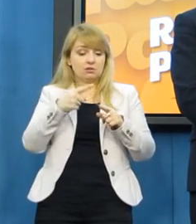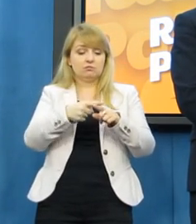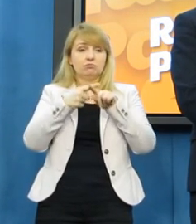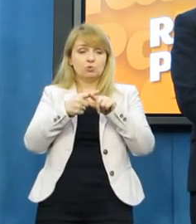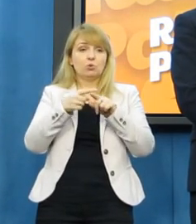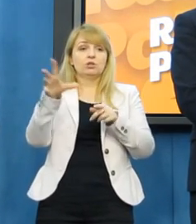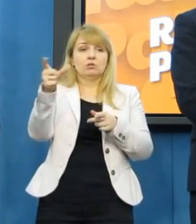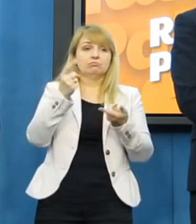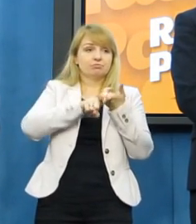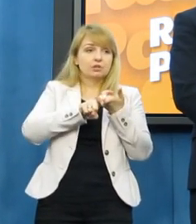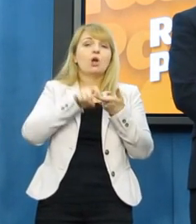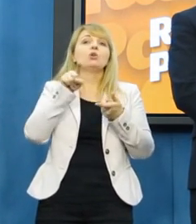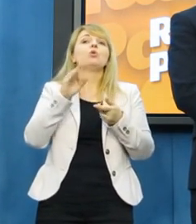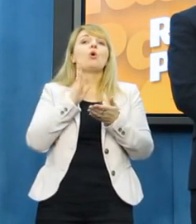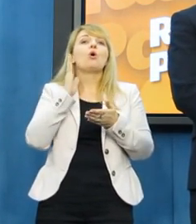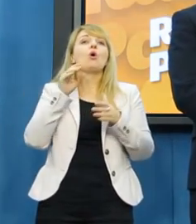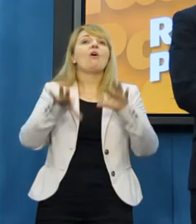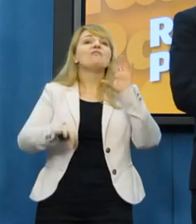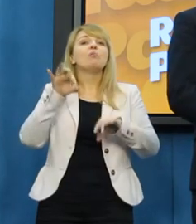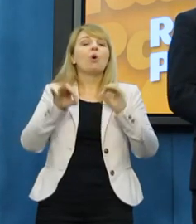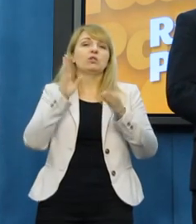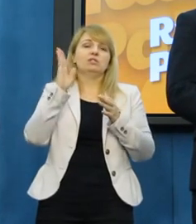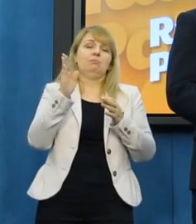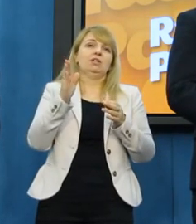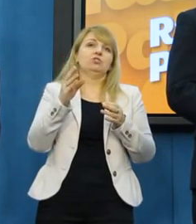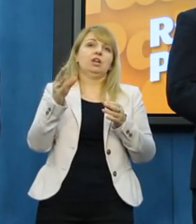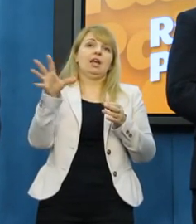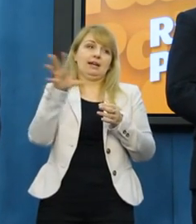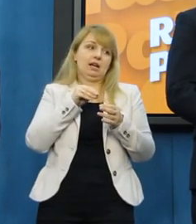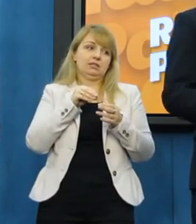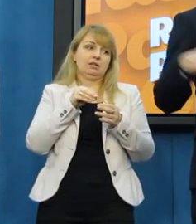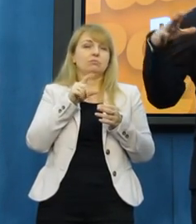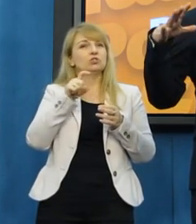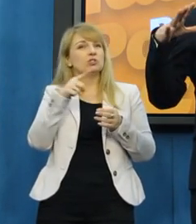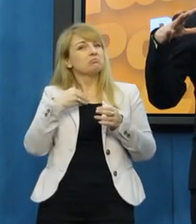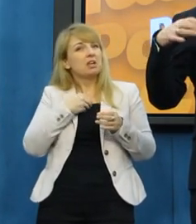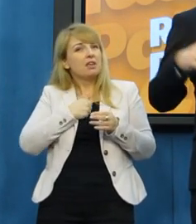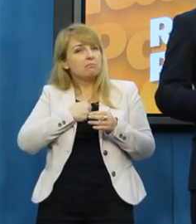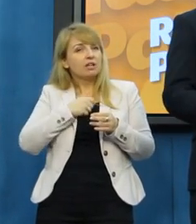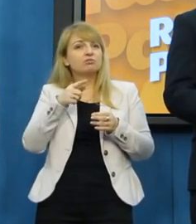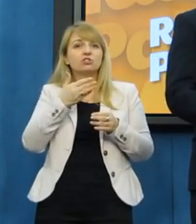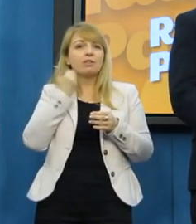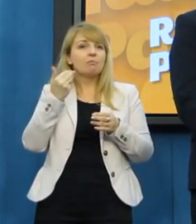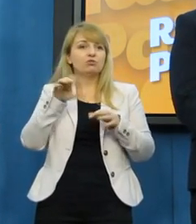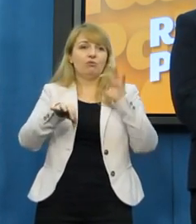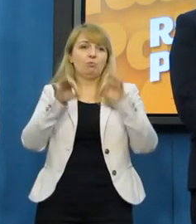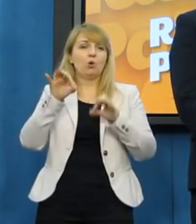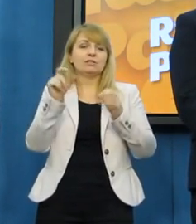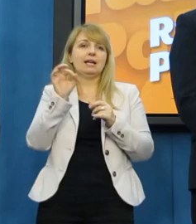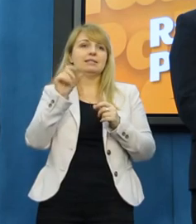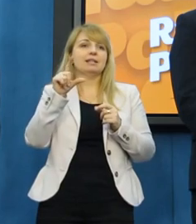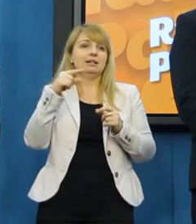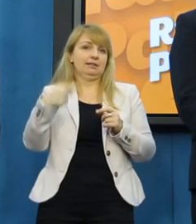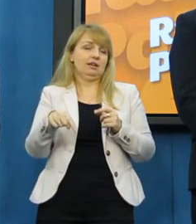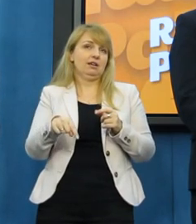ten elektorat się doda. Czy nie obawia się Pan tego, że to jednak nie da dużej siły po prostu, że wyborcy SLD, którzy na Pana nie zagłosują,